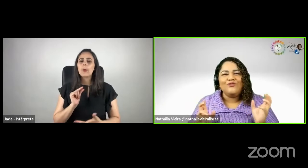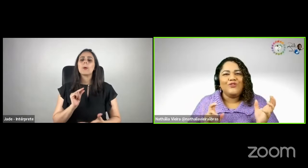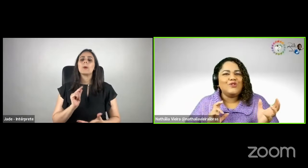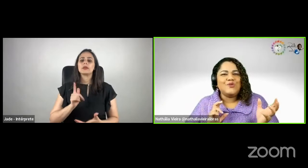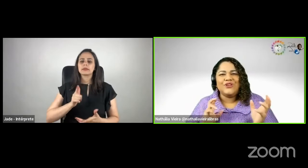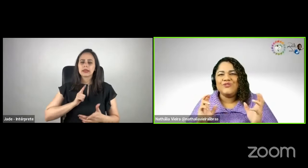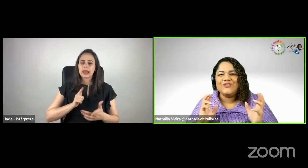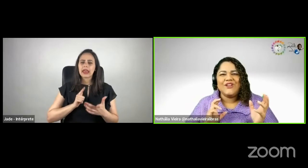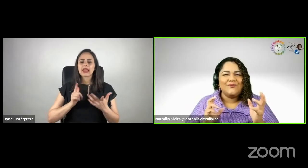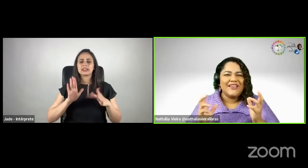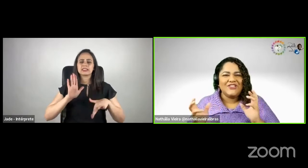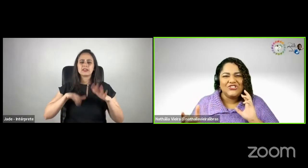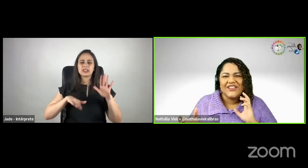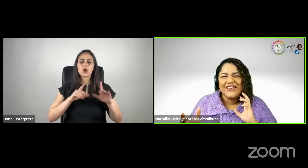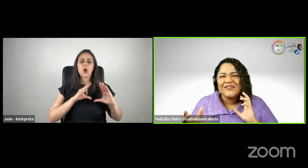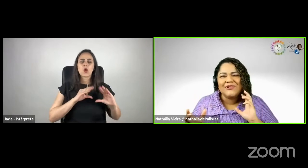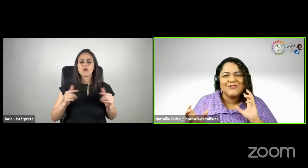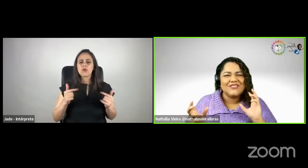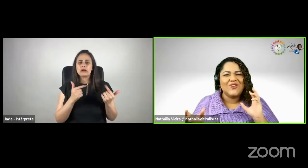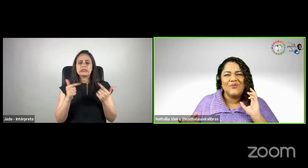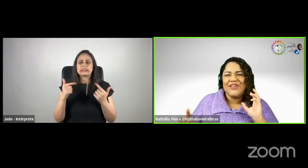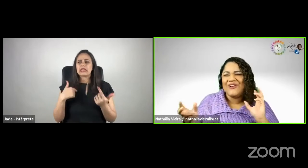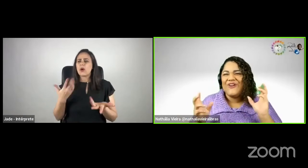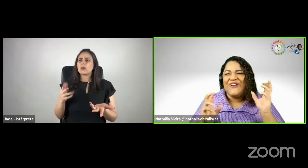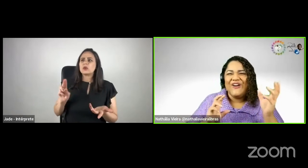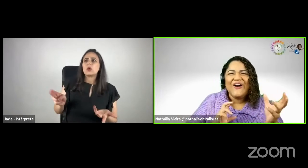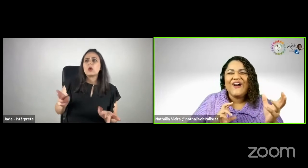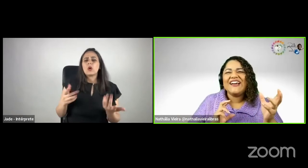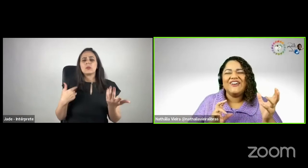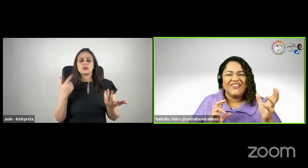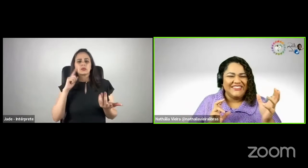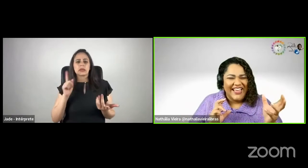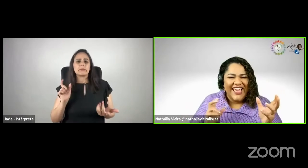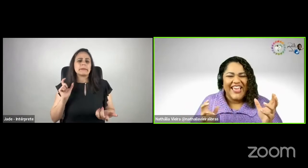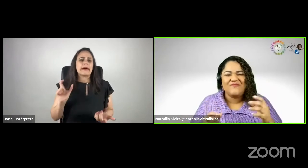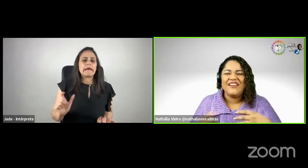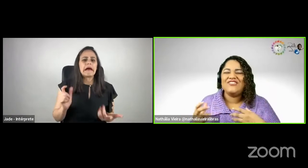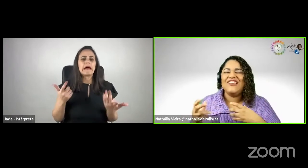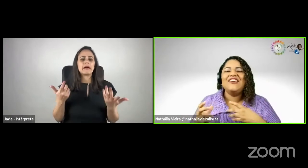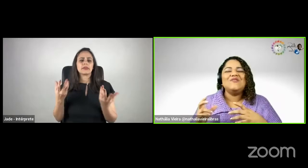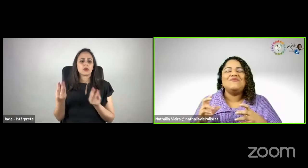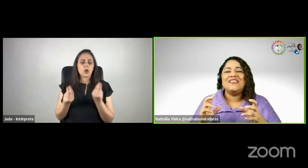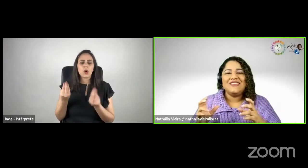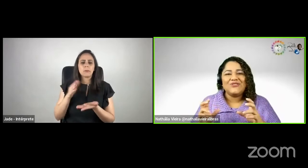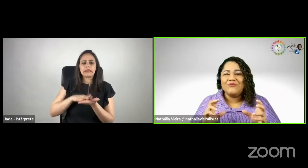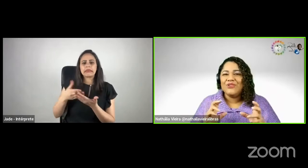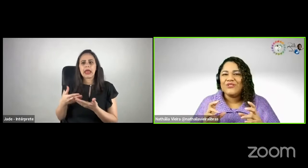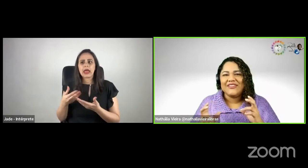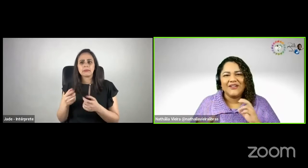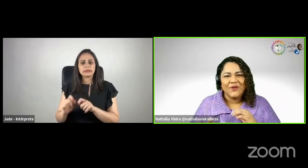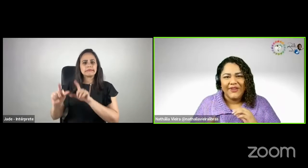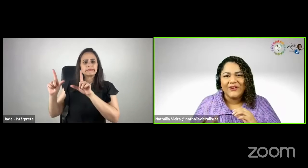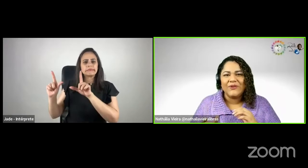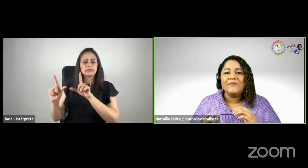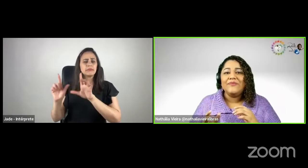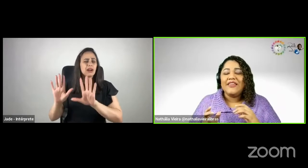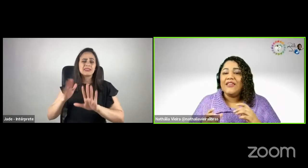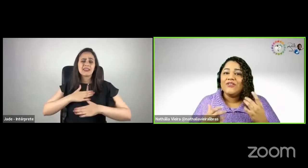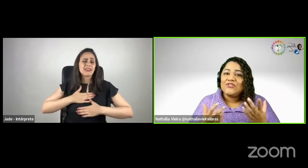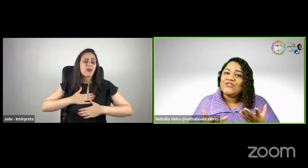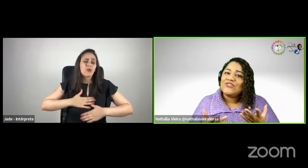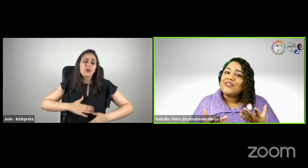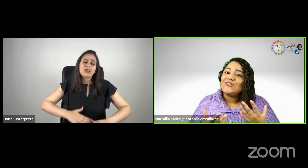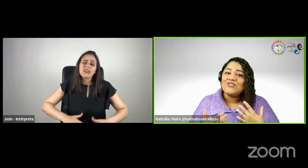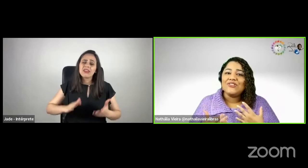desconfortos, porque eu não sei como é que chama, não sei como é que coloca o intérprete, mas isso é muito tranquilo.